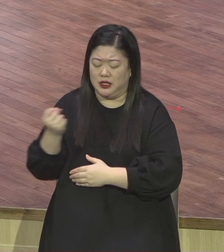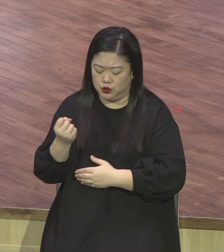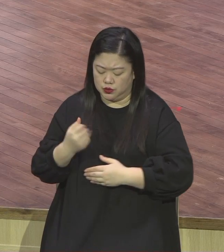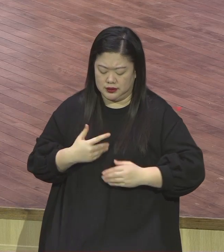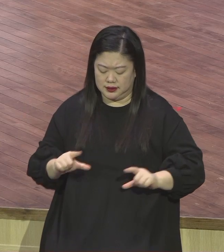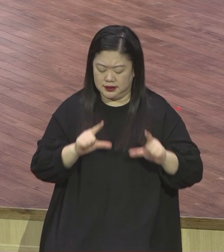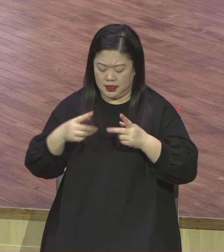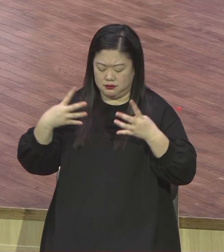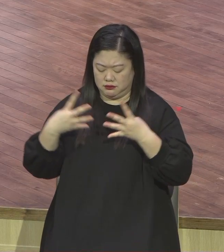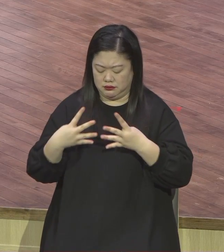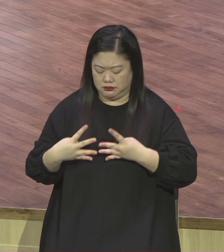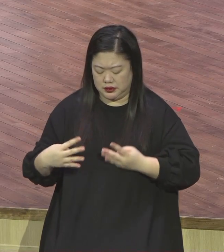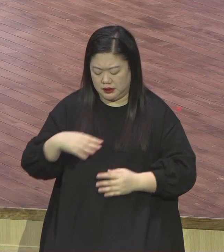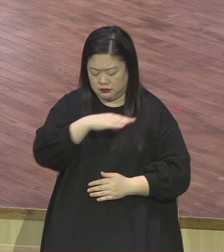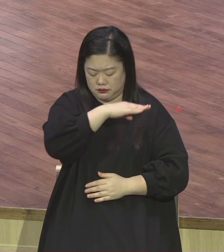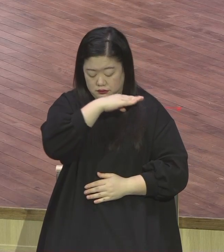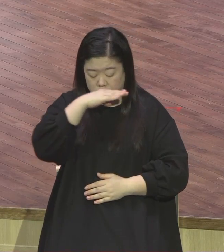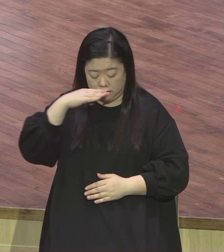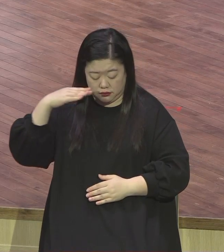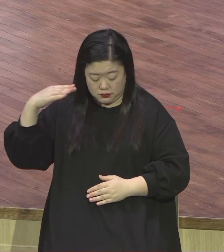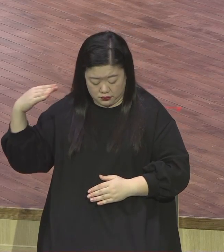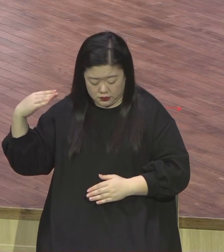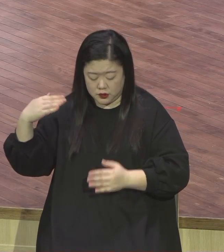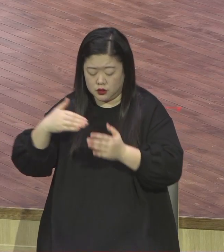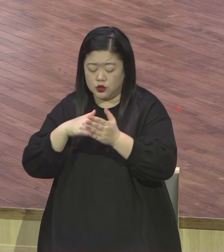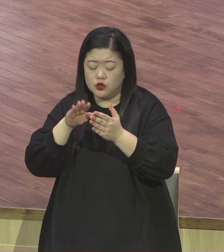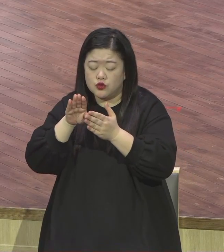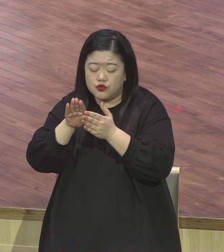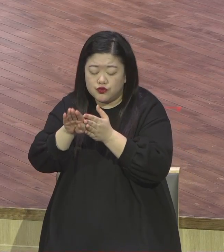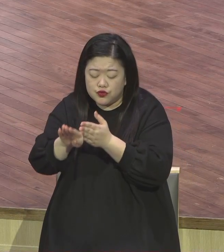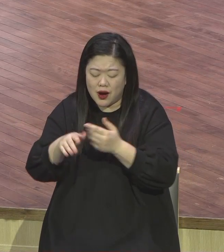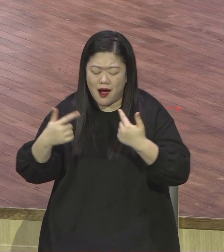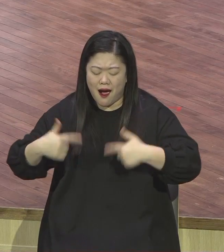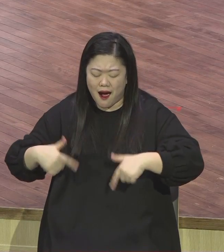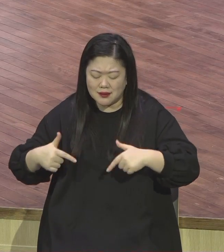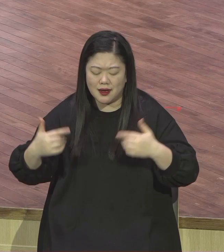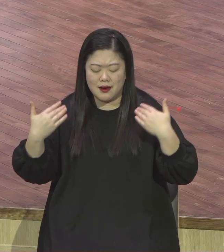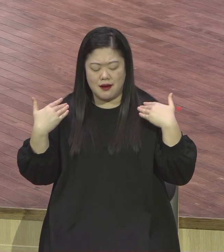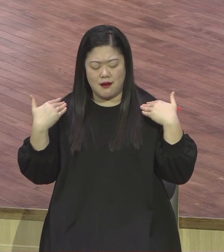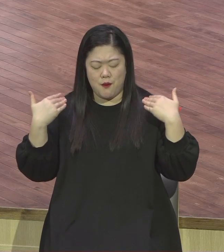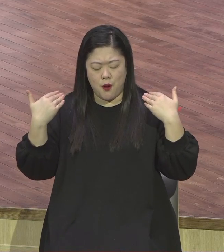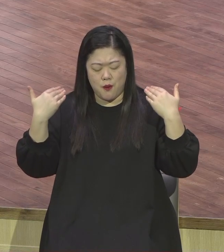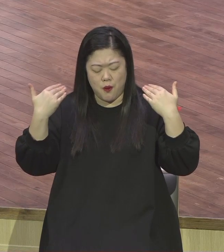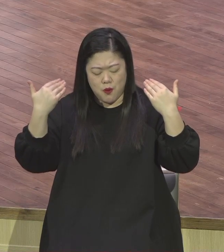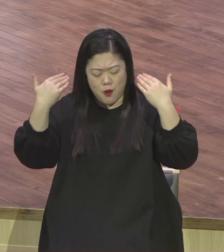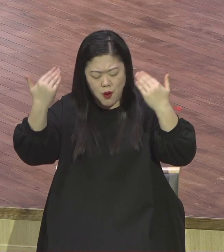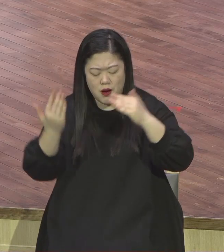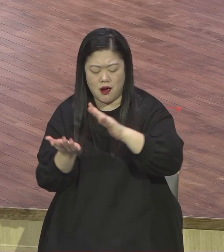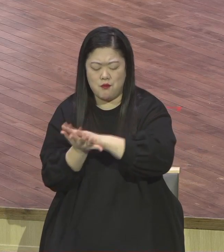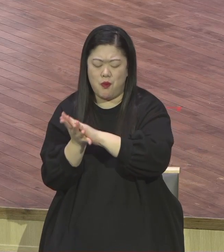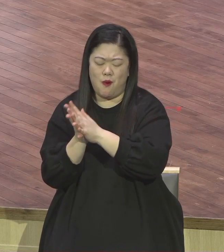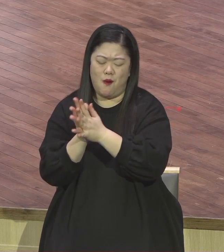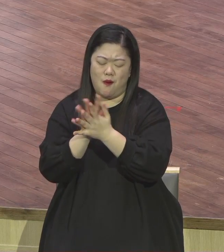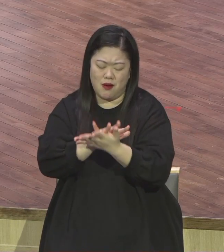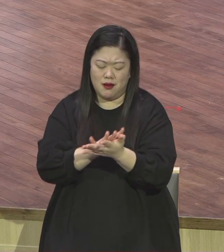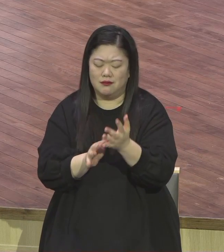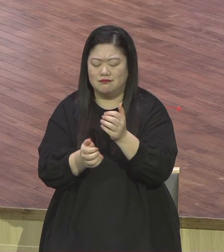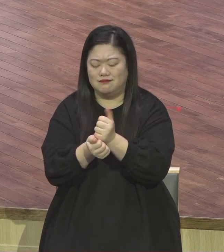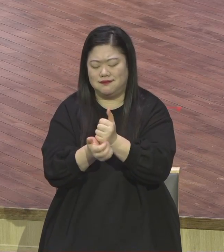날마다 새로워지는 성장되어지는 자신의 모습을 보고 하나님께 감사하는 날이 시작되게 하야